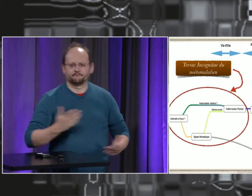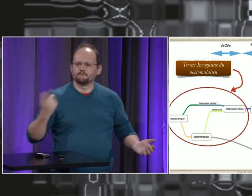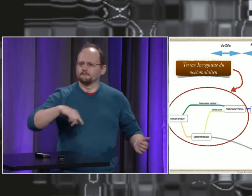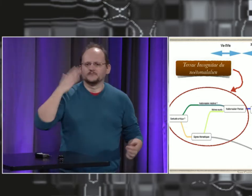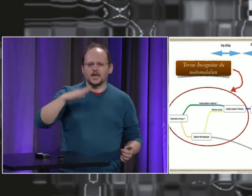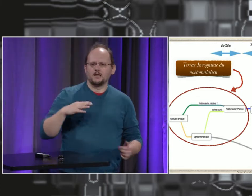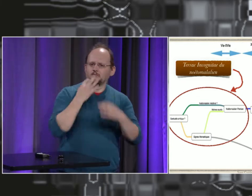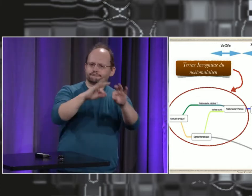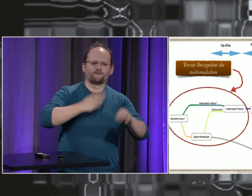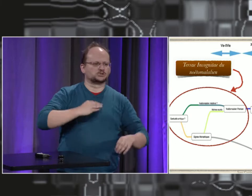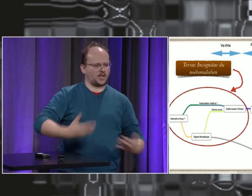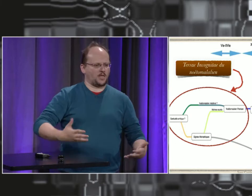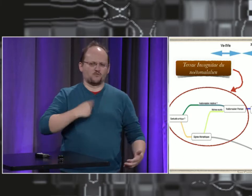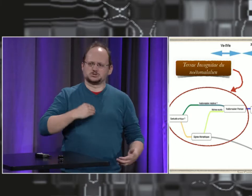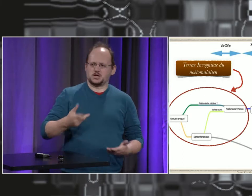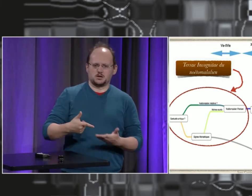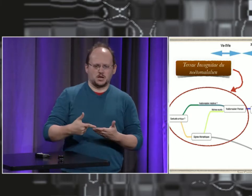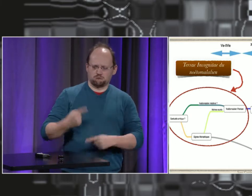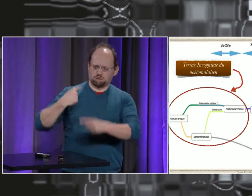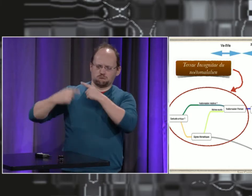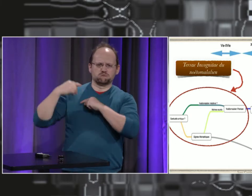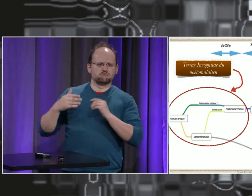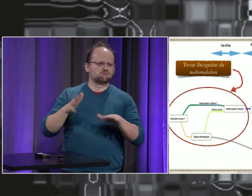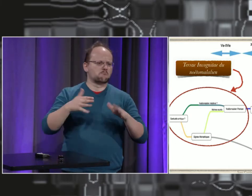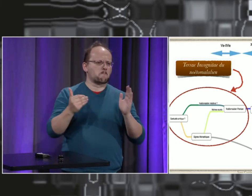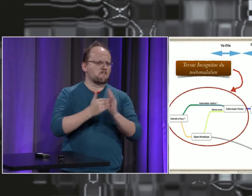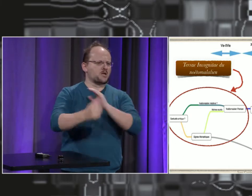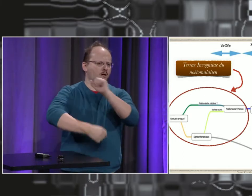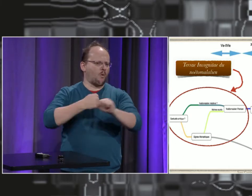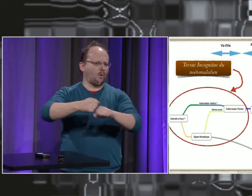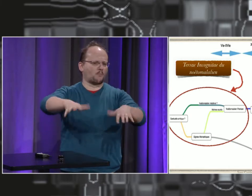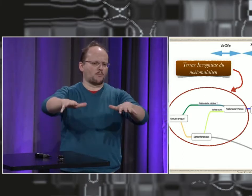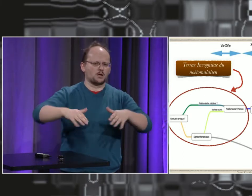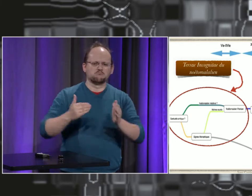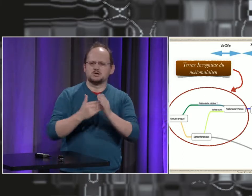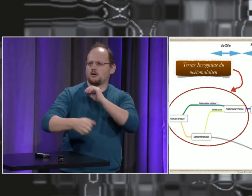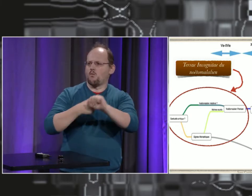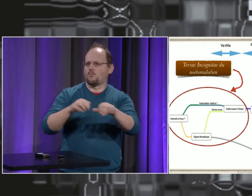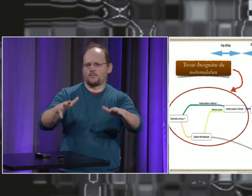encore et encore de chercher pour mieux savoir. Le français qu'on parle aujourd'hui, vous savez, bon, il a à peu près 1000 ans.